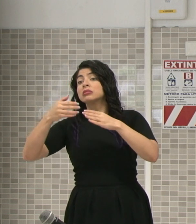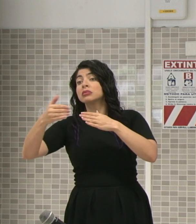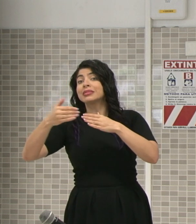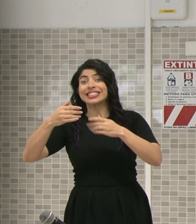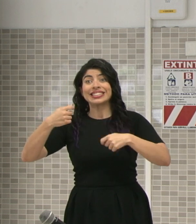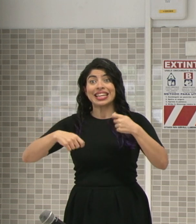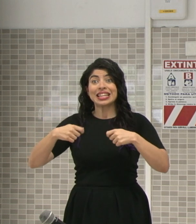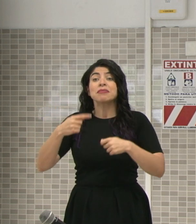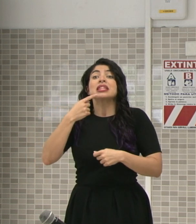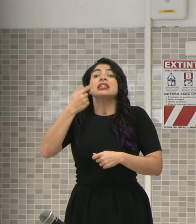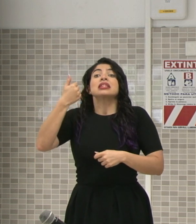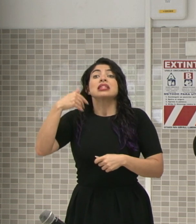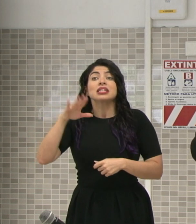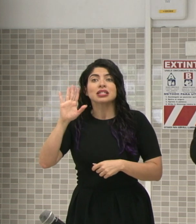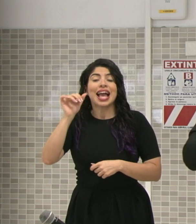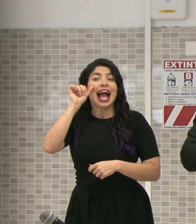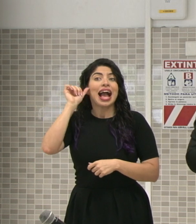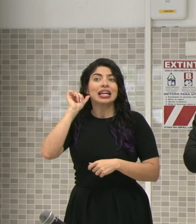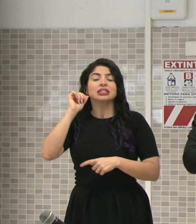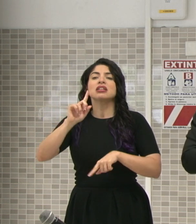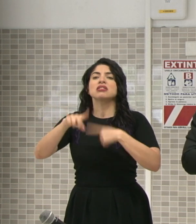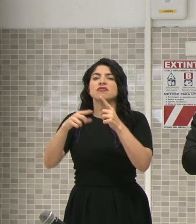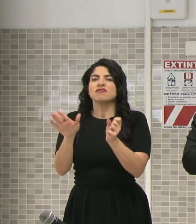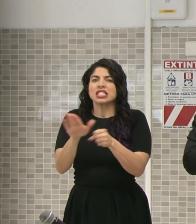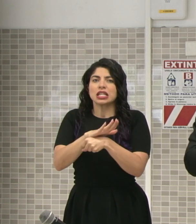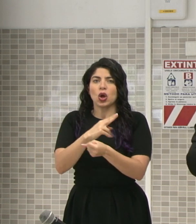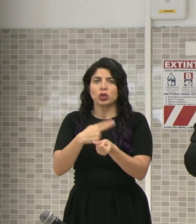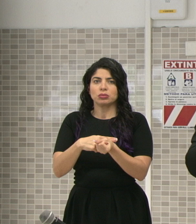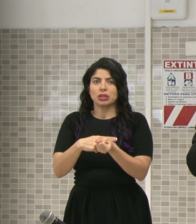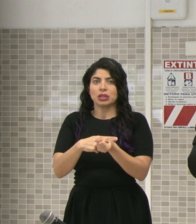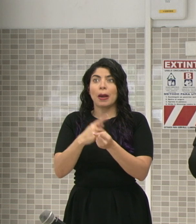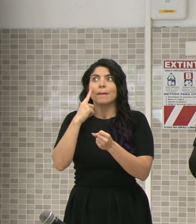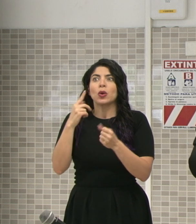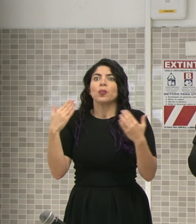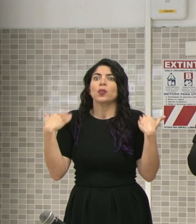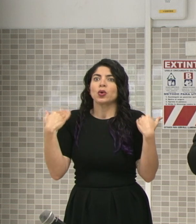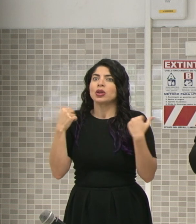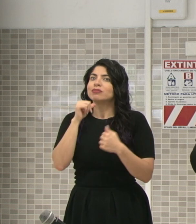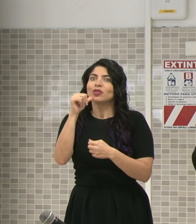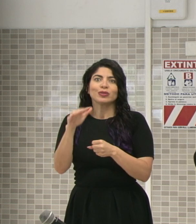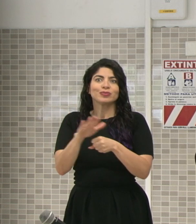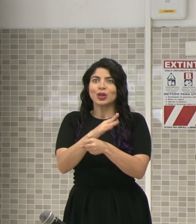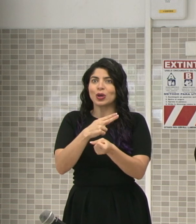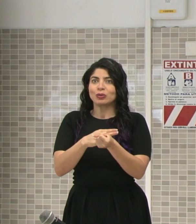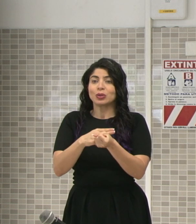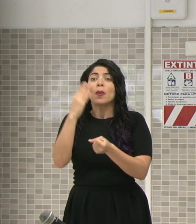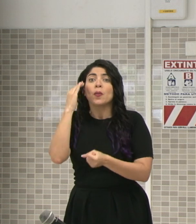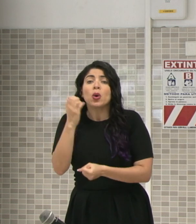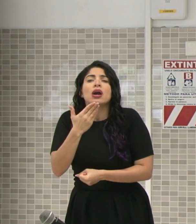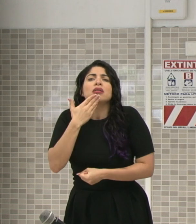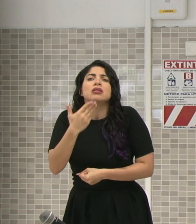daban que para ayer se saturaba el sistema. Dichosamente eso no ocurrió. Y es mucho gracias al